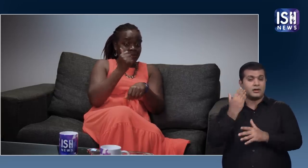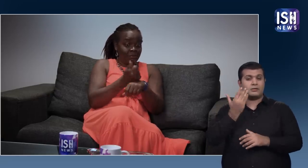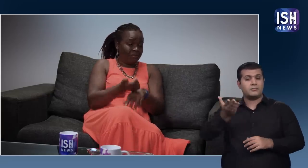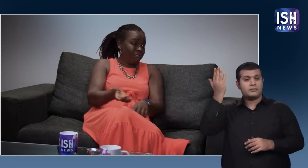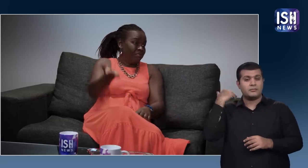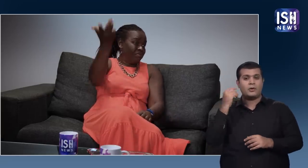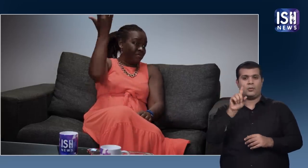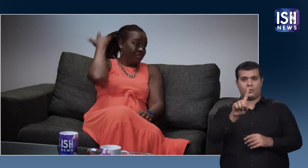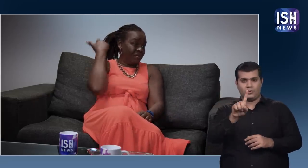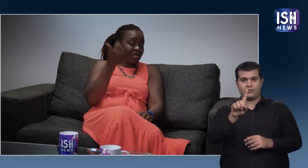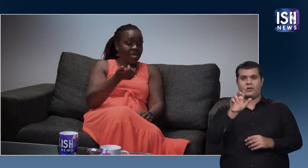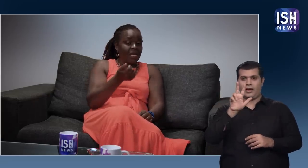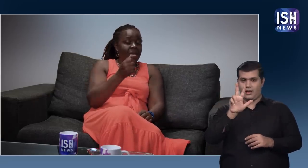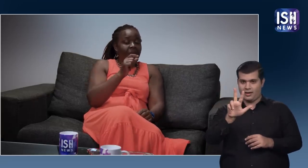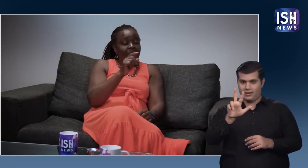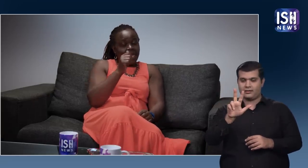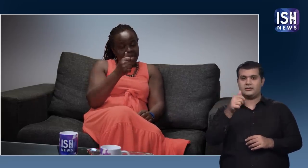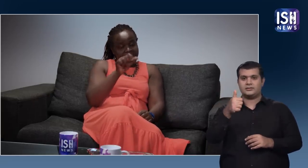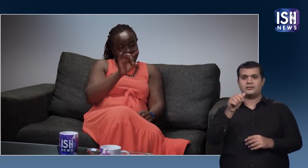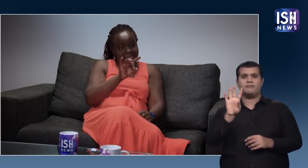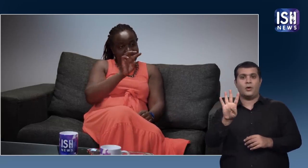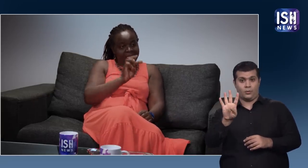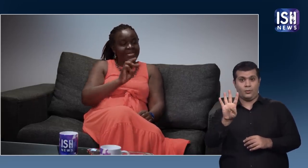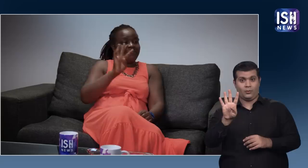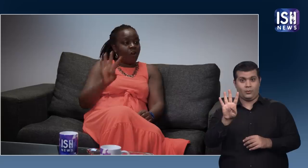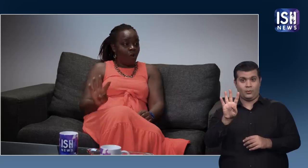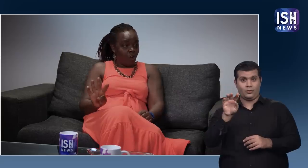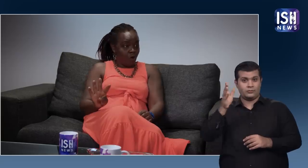विश्वविद्याले की स्थापना बहुत साल पहले 1864 में हुई थी